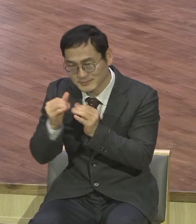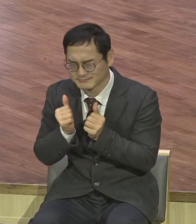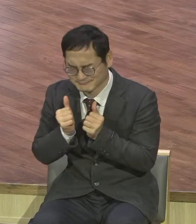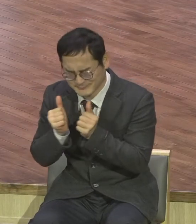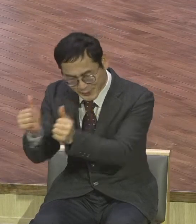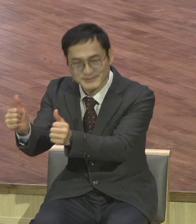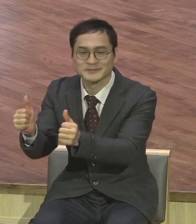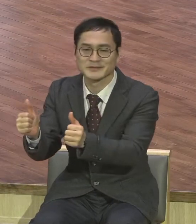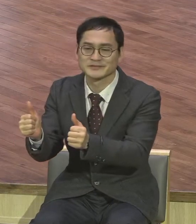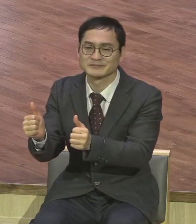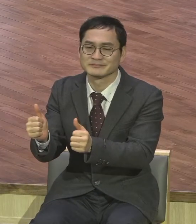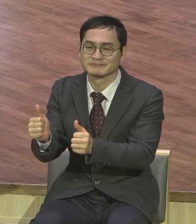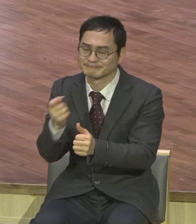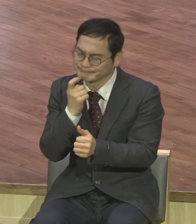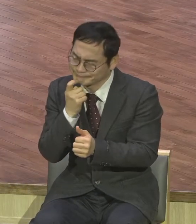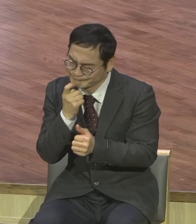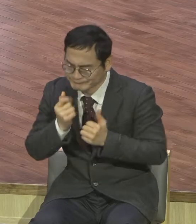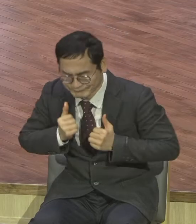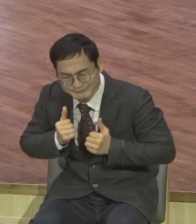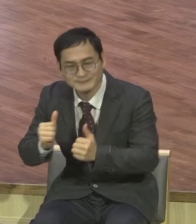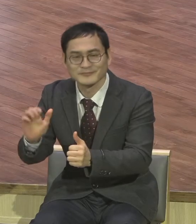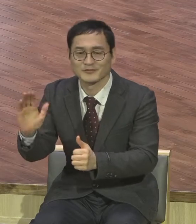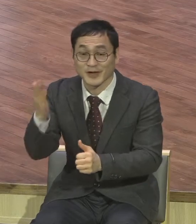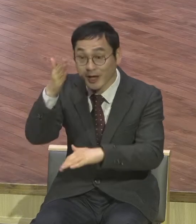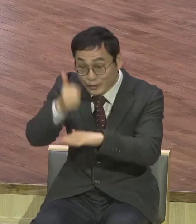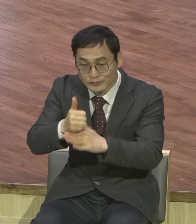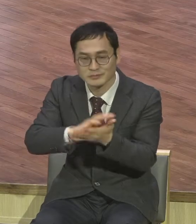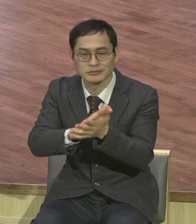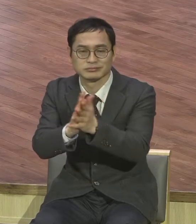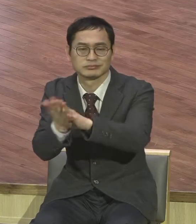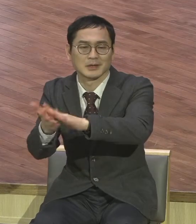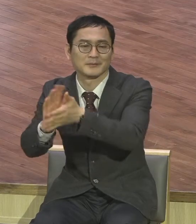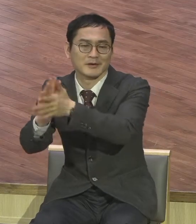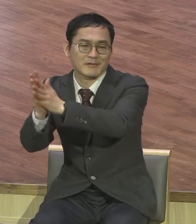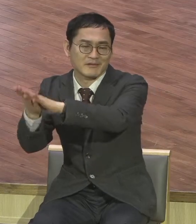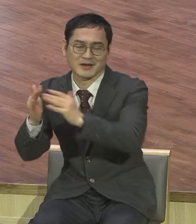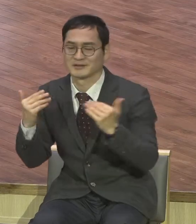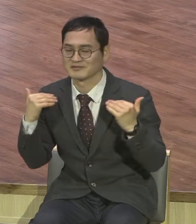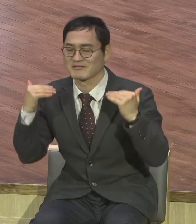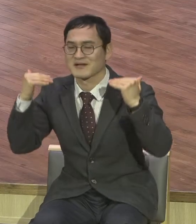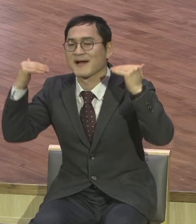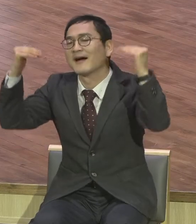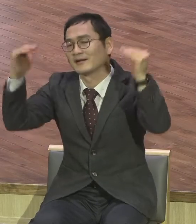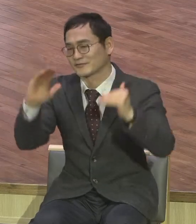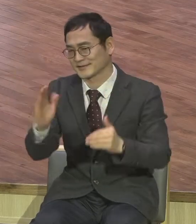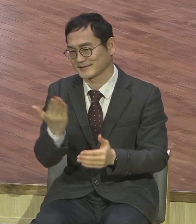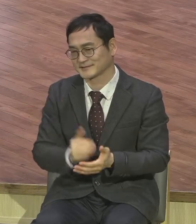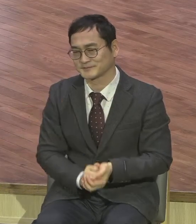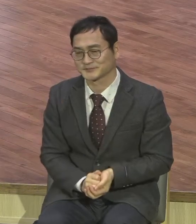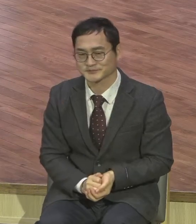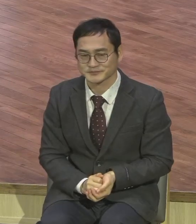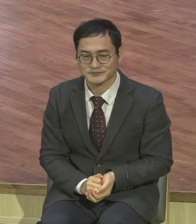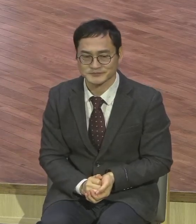오게 되어있어요. 변화와 성정. 오늘 말씀을 살펴볼 이 말씀인 마태문 11장을 보면 놀랍게도